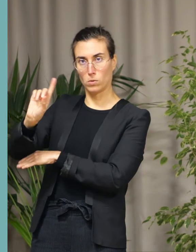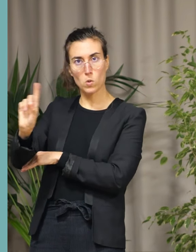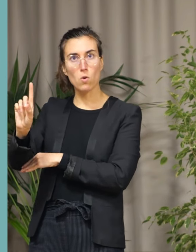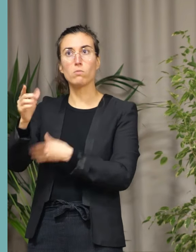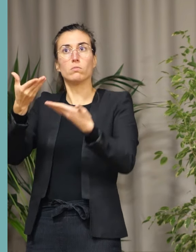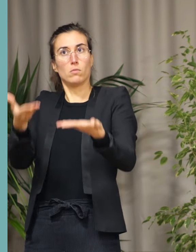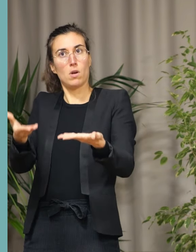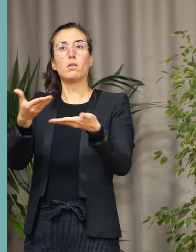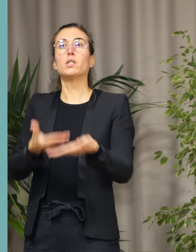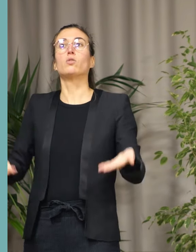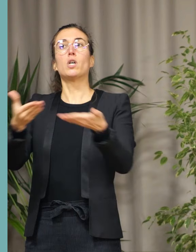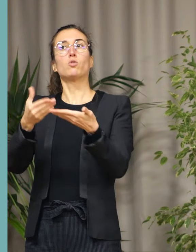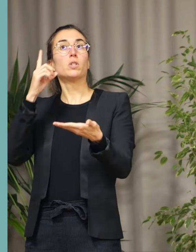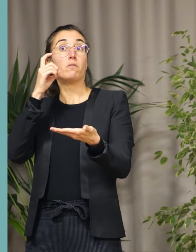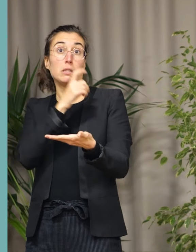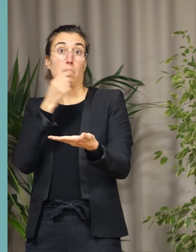pour les plus fragiles.